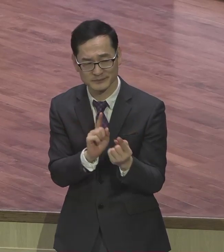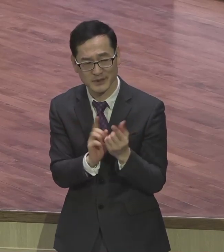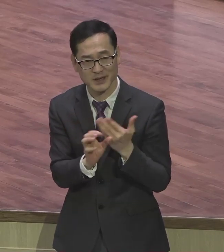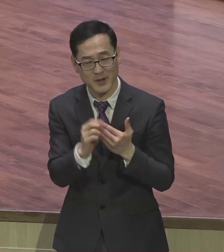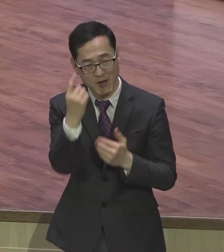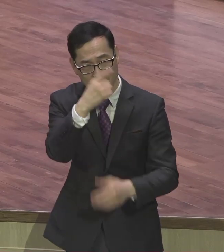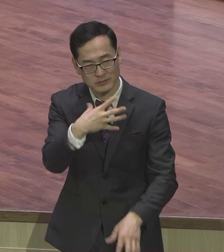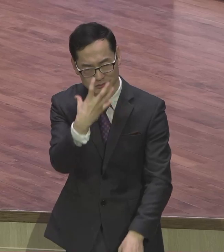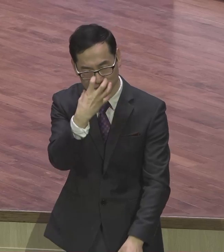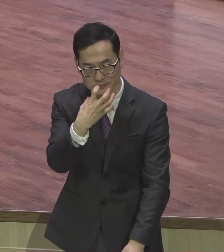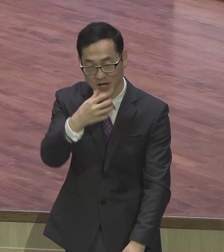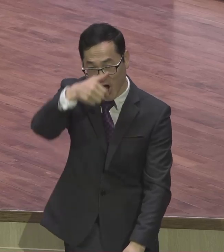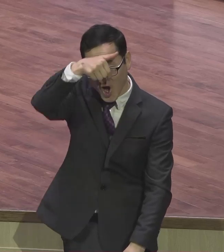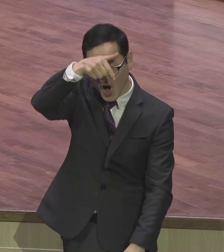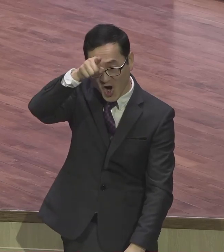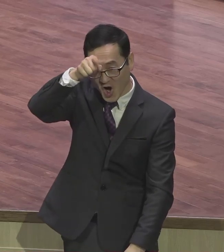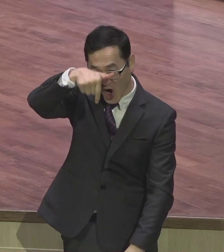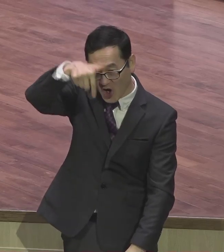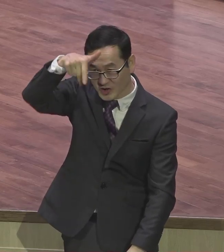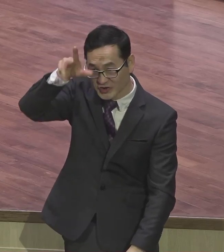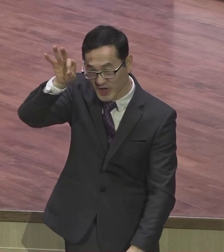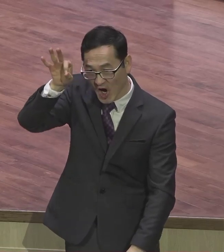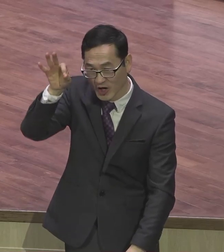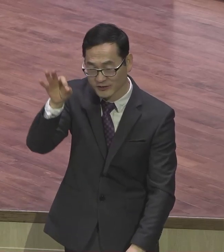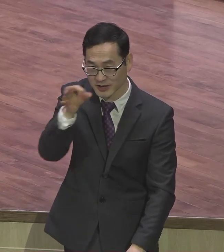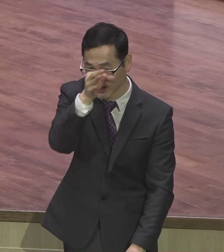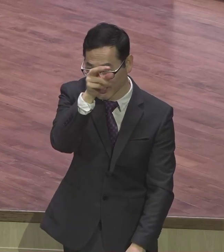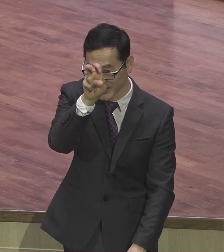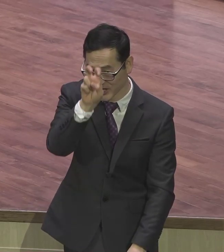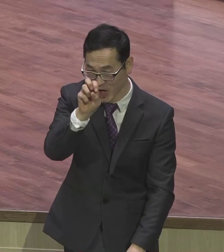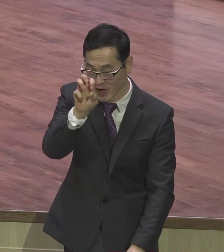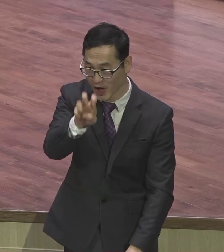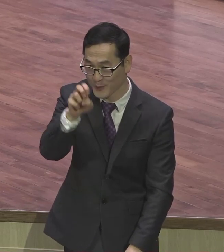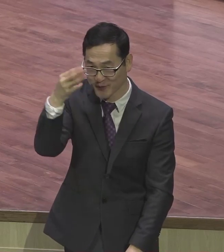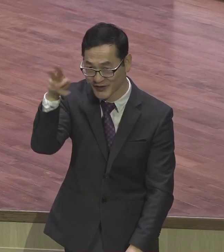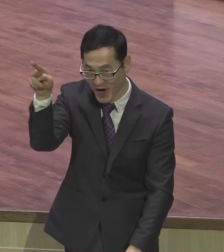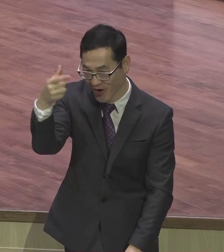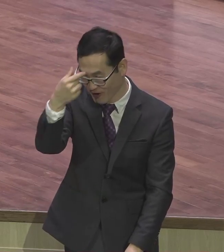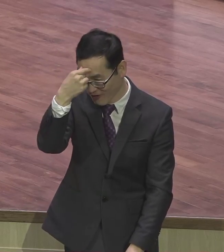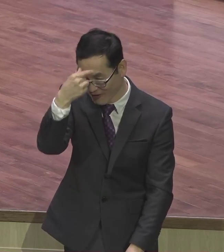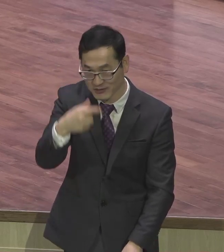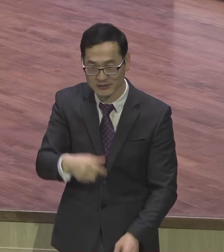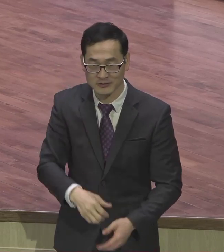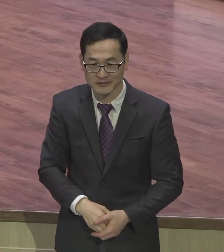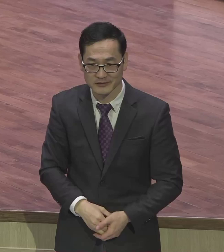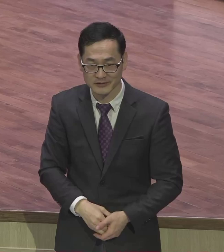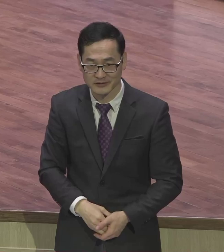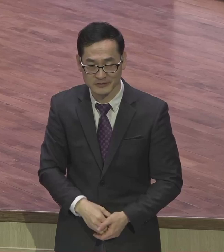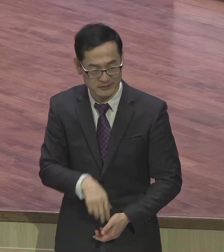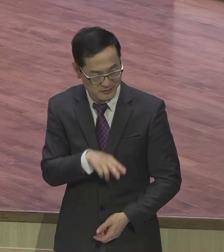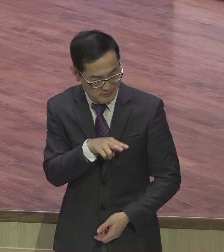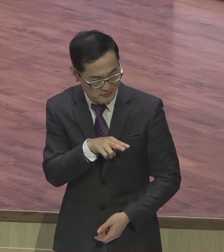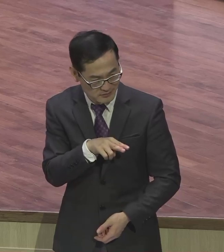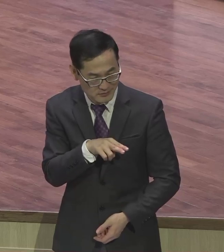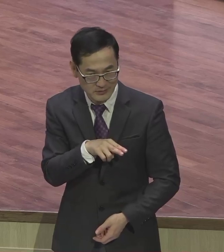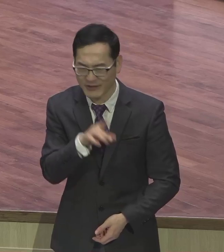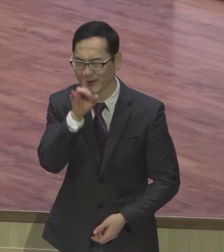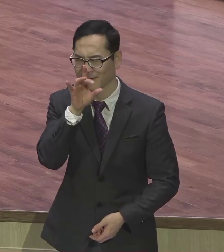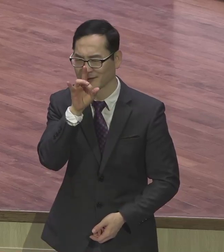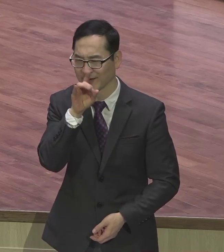염려 불안 초조 이런 거 보이면 안 돼 표정 보면 참 편안해 보인다 참